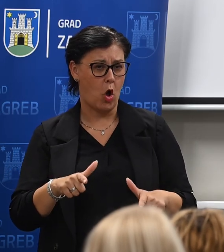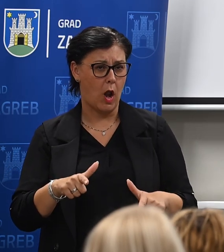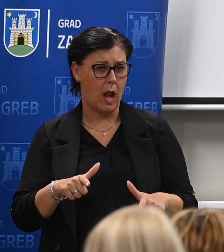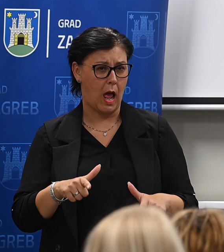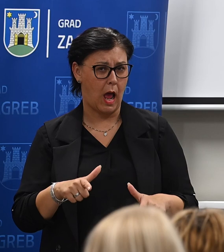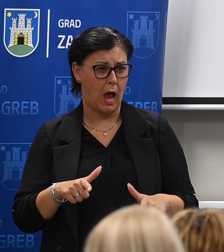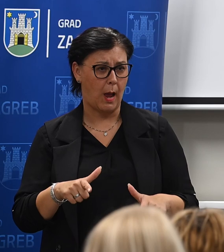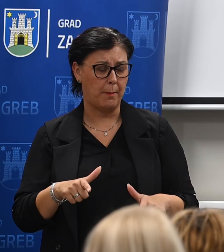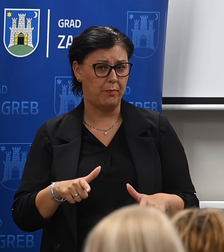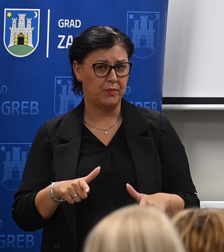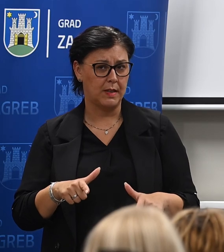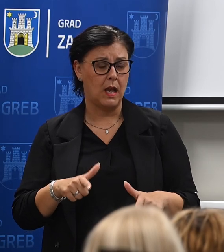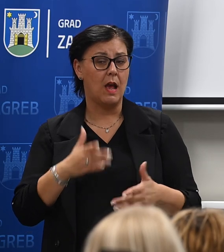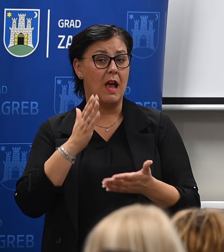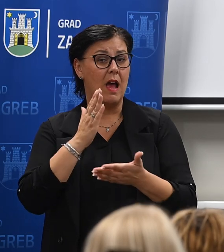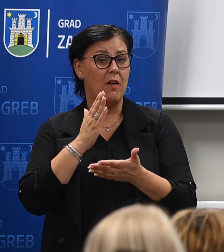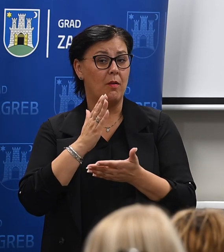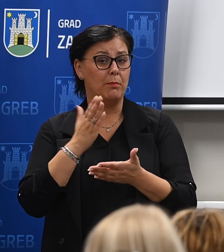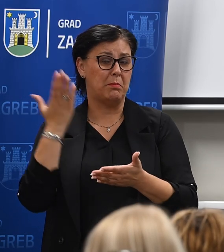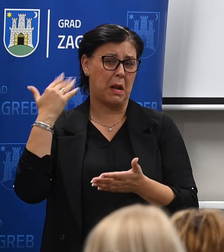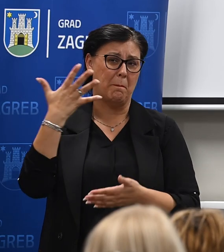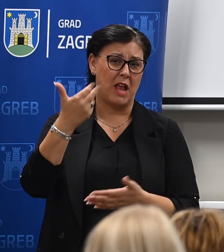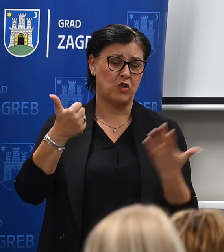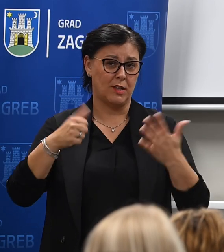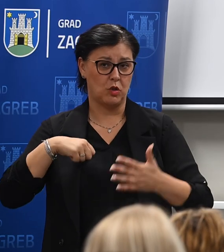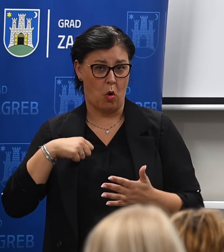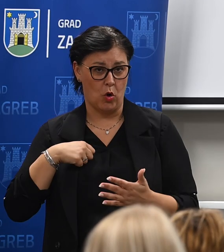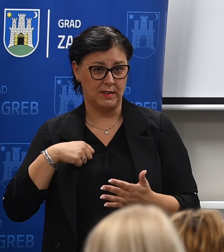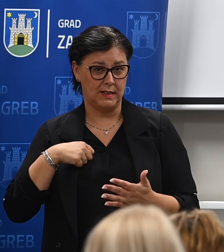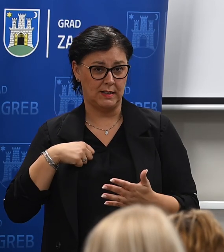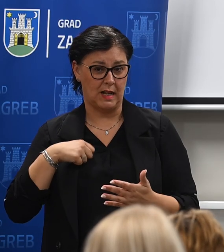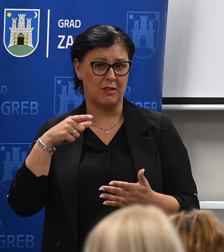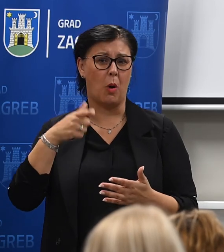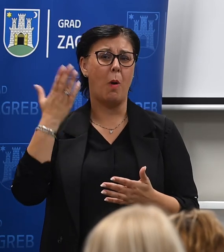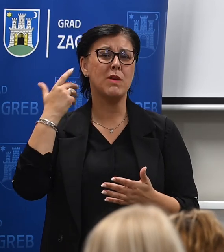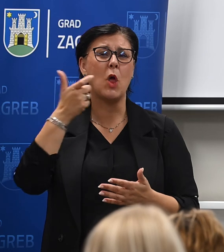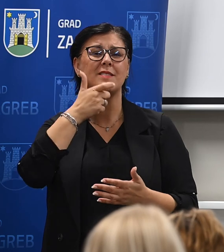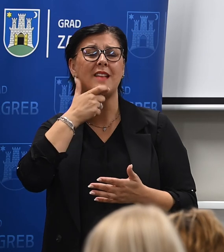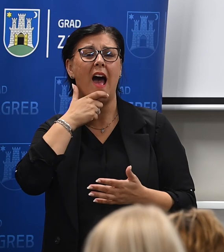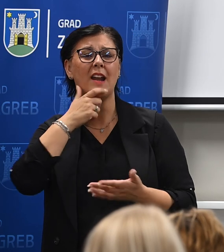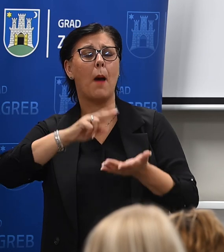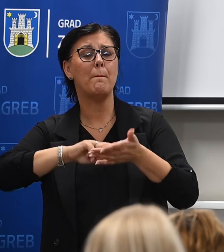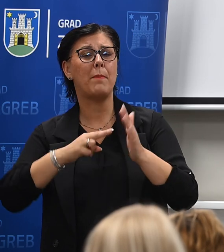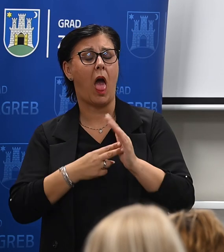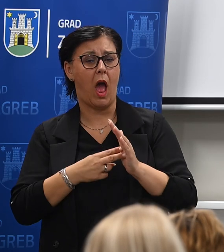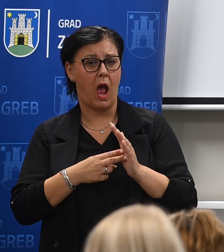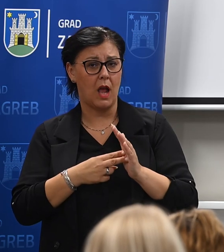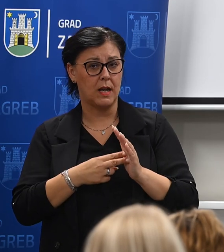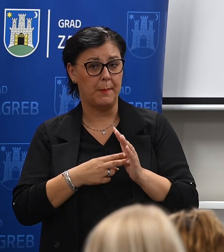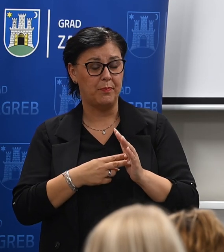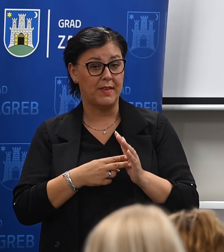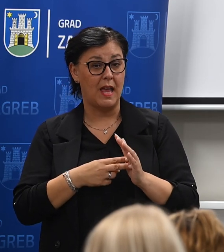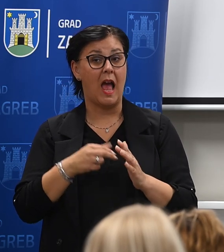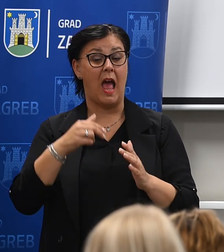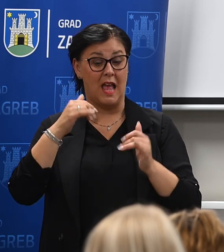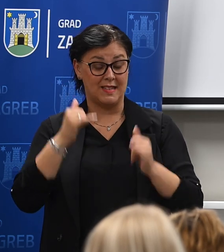ili projekata u najme ruka koje ne dozvala koje su bili od prije 5-6 godina. I po starom generalnom urbaničkom planu. Kao prvo, ko što znate,